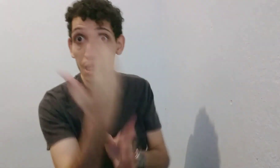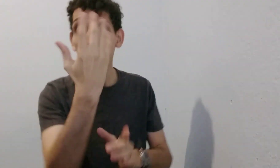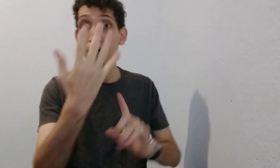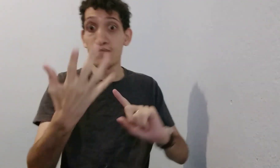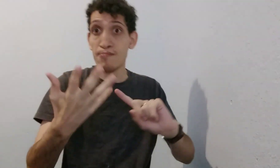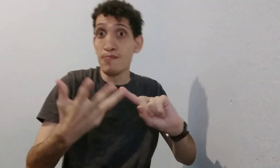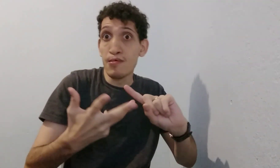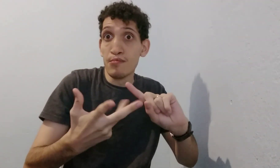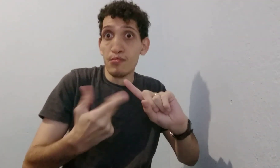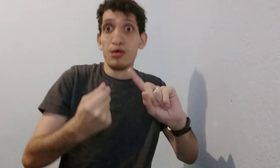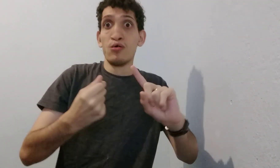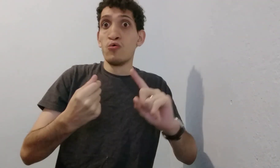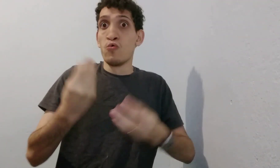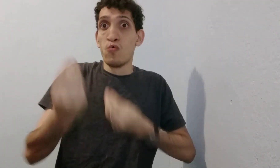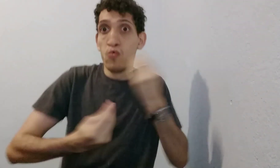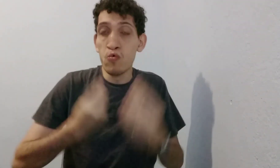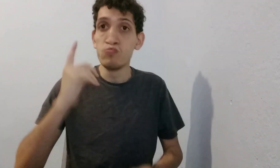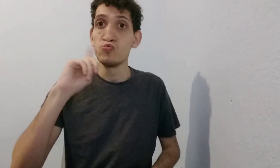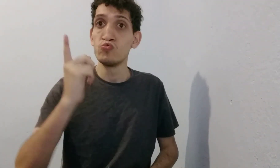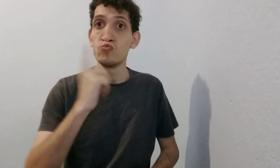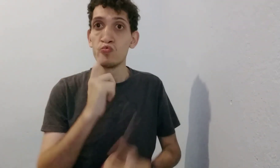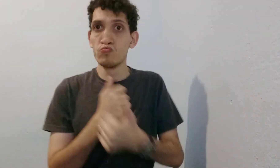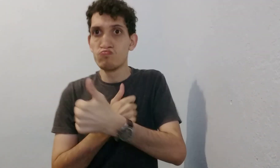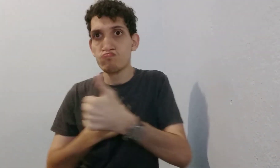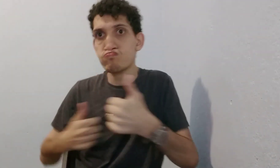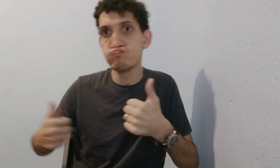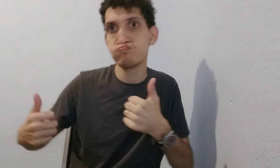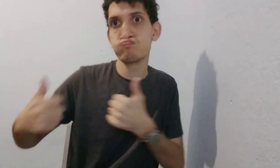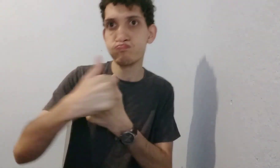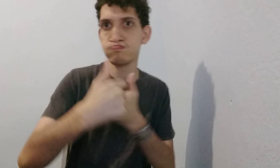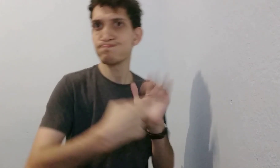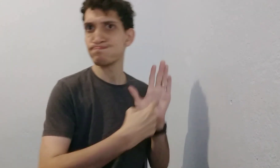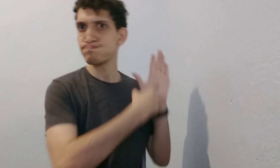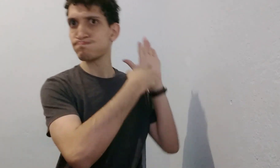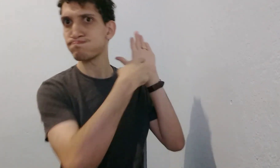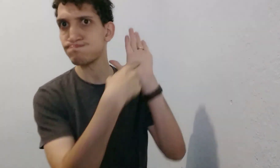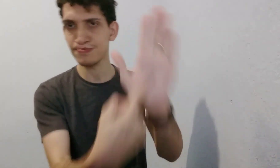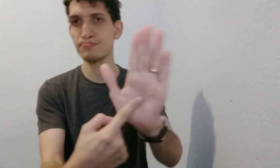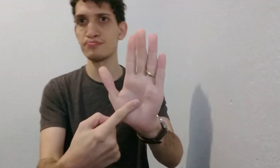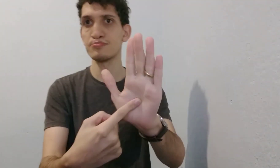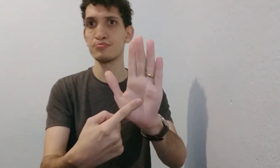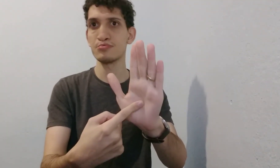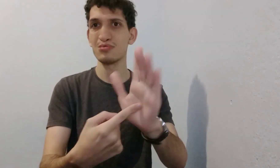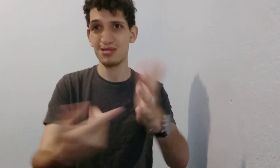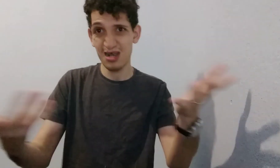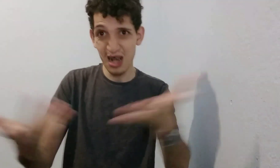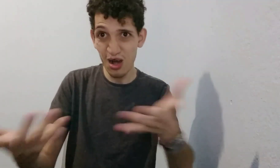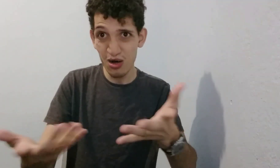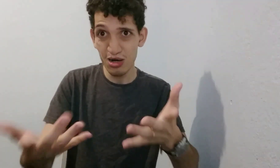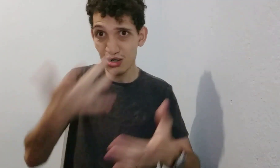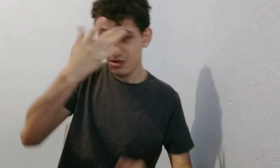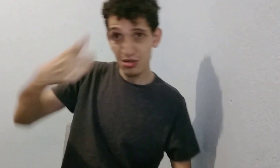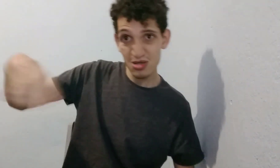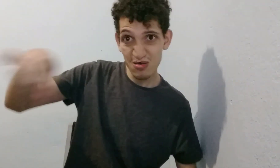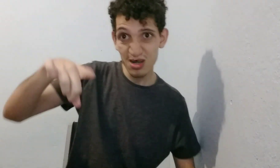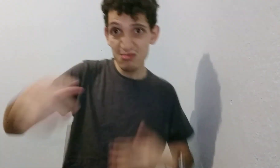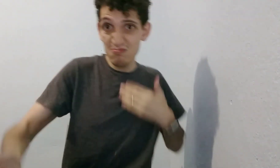o Letras Libras foi criado, tantas outras coisas, para tentar aí mostrar o protagonismo surdo. E aí, agora as